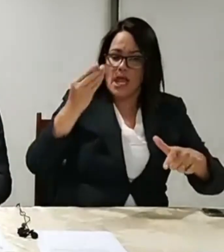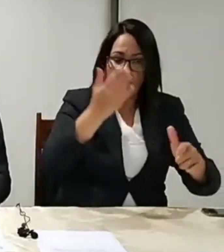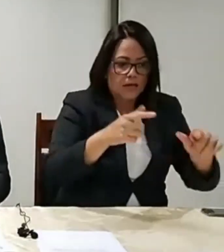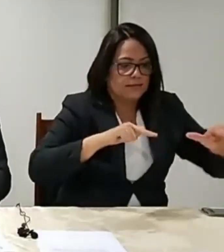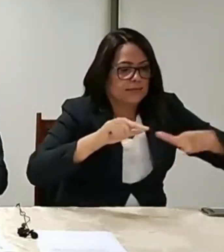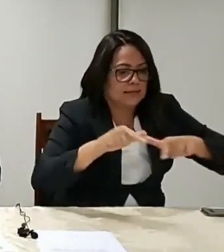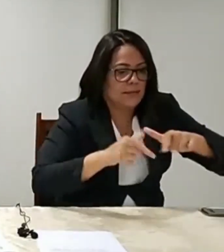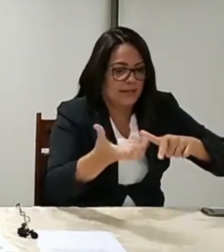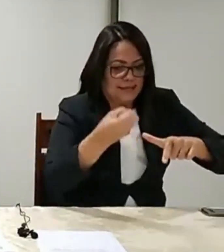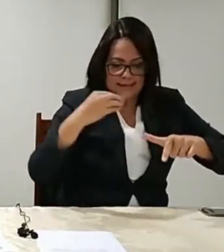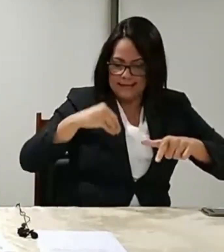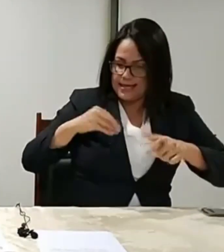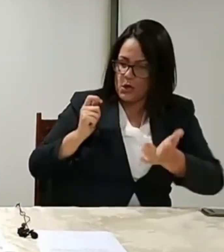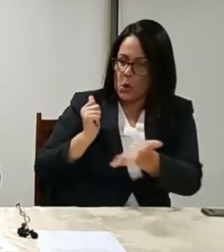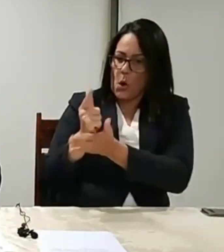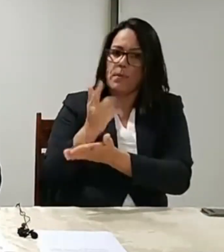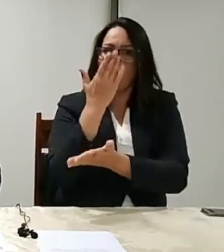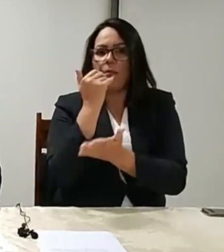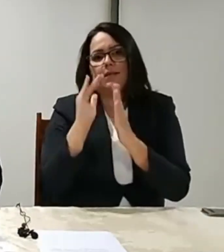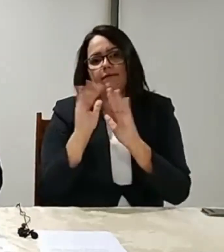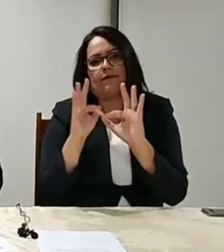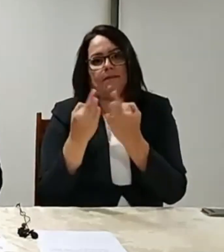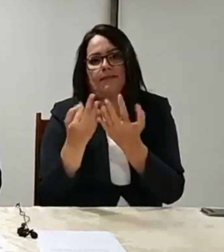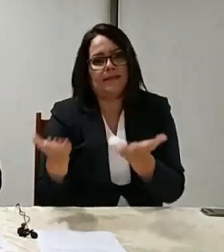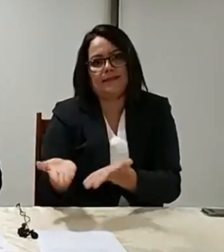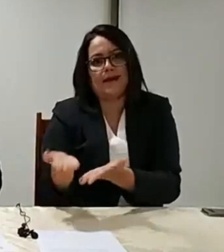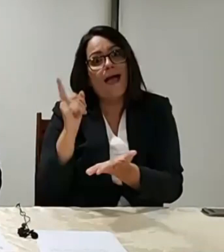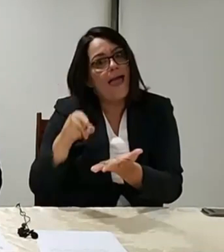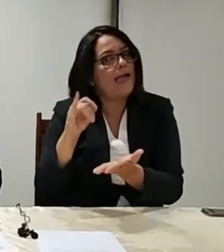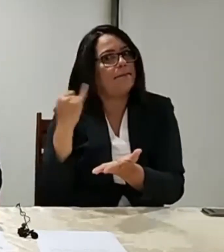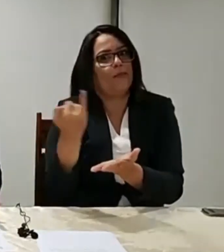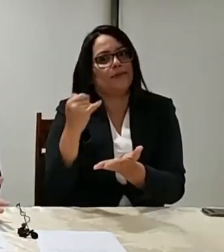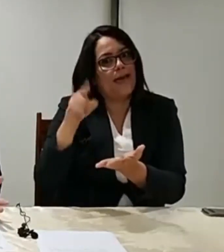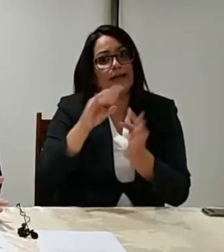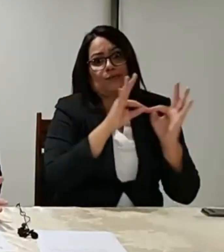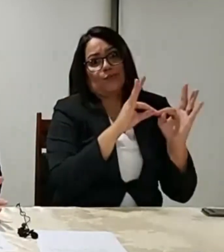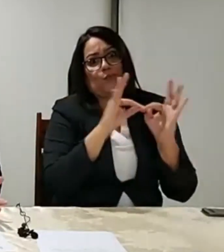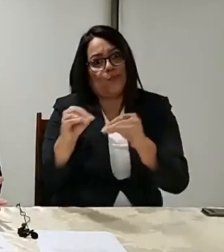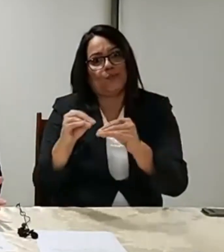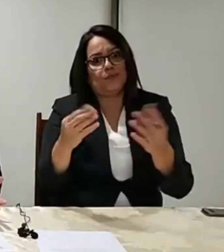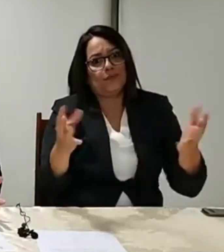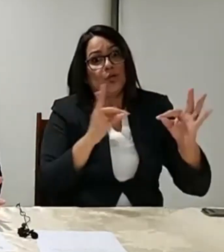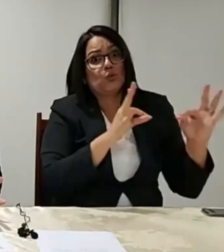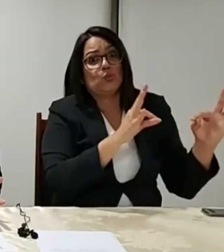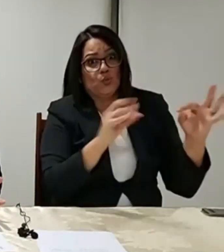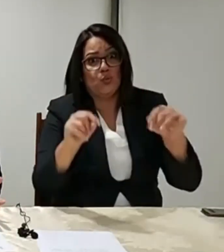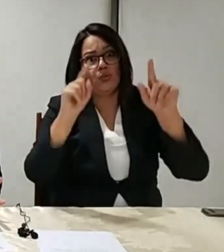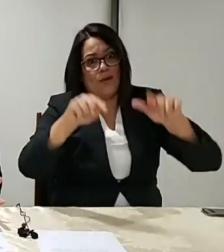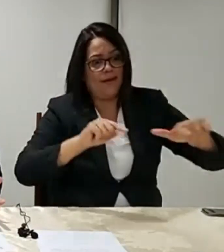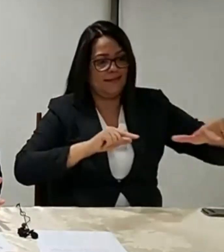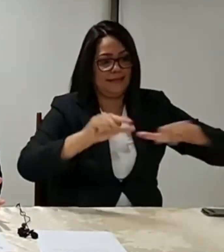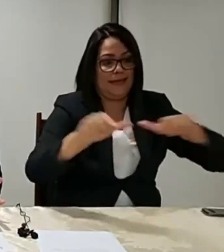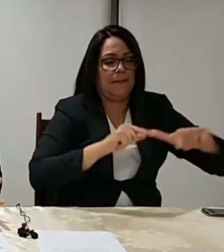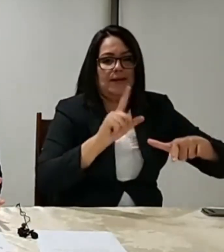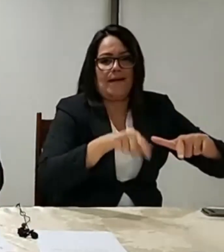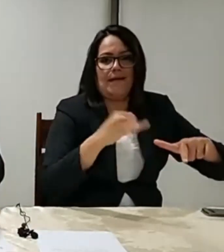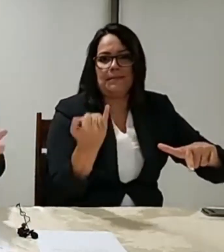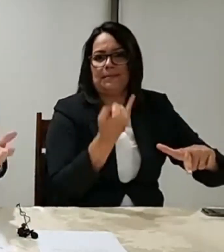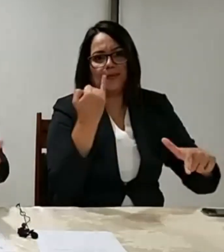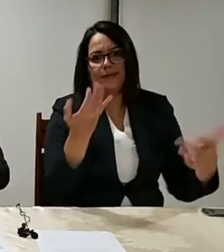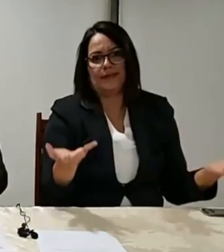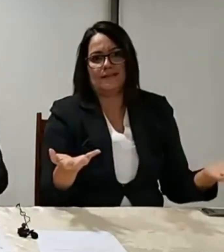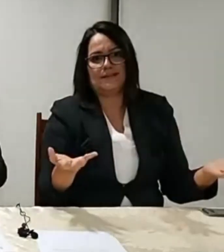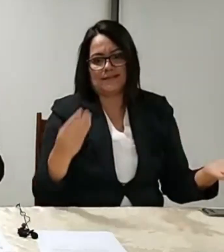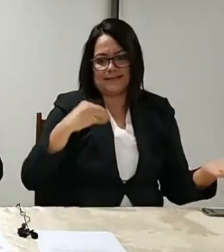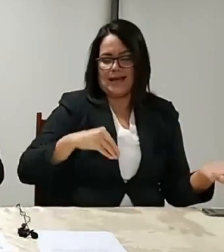Vai botar comigo? Com certeza. Então, basicamente, tudo passa a ser atividade essencial. Tem um